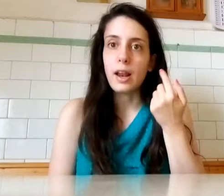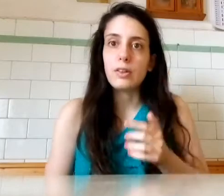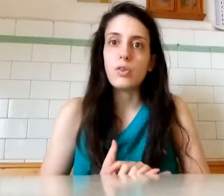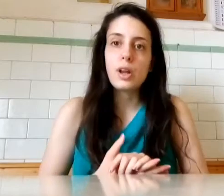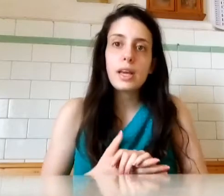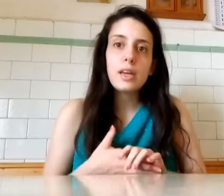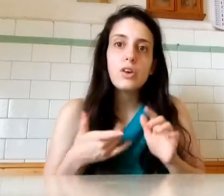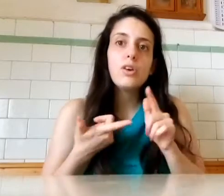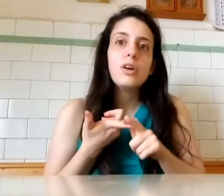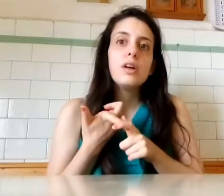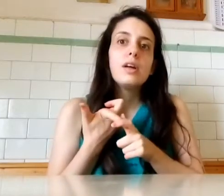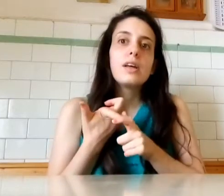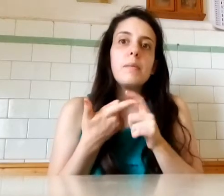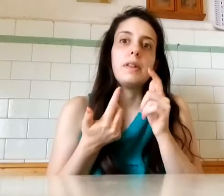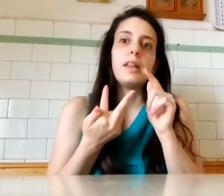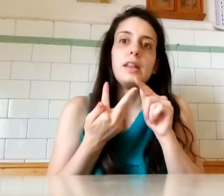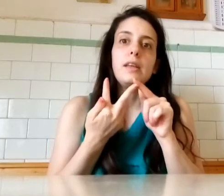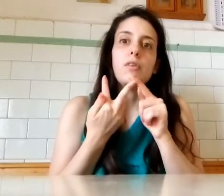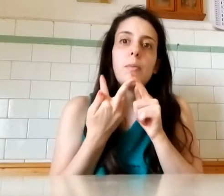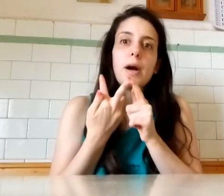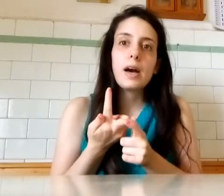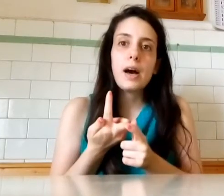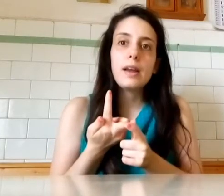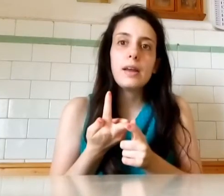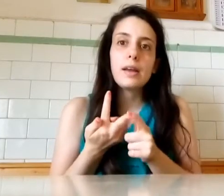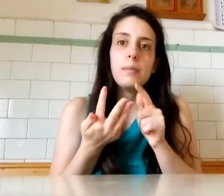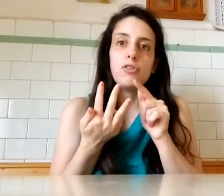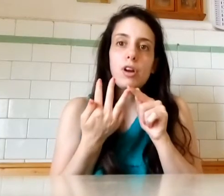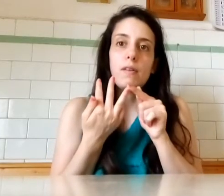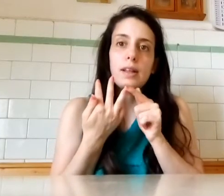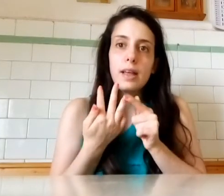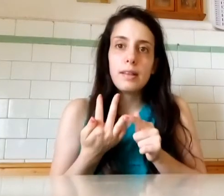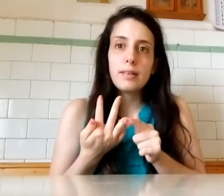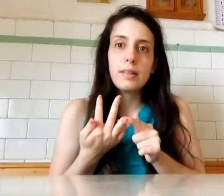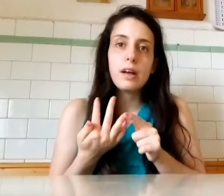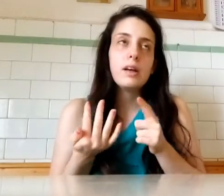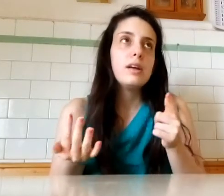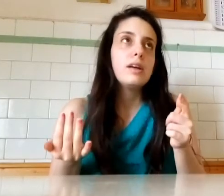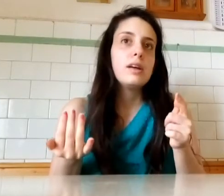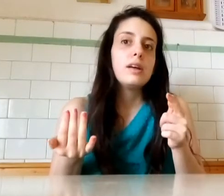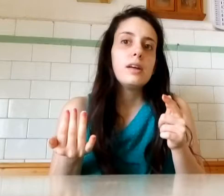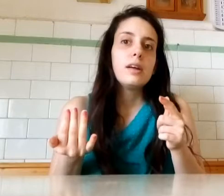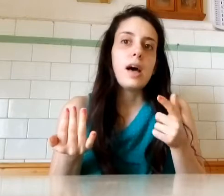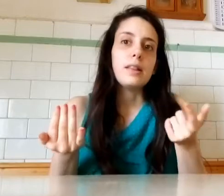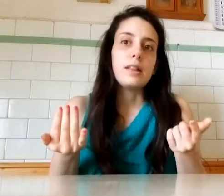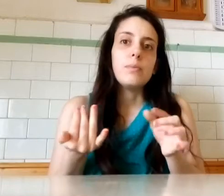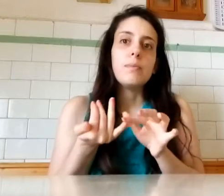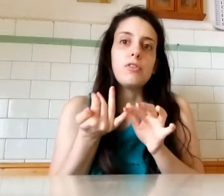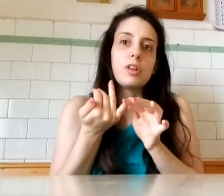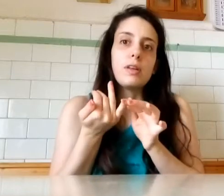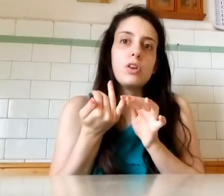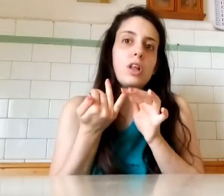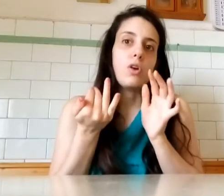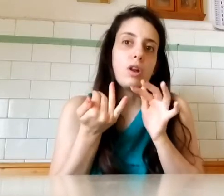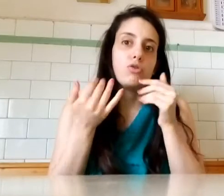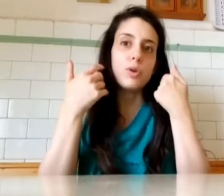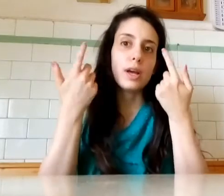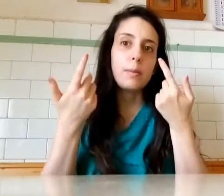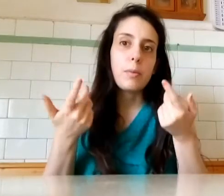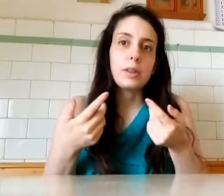'altro orecchio Che mi sentivo mancare Che mi girava la testa Anzi, certe volte non la riuscivo neanche proprio a